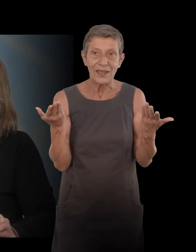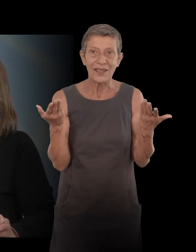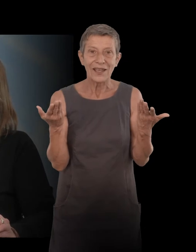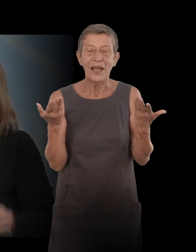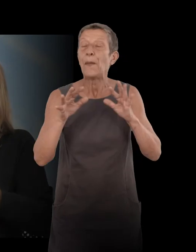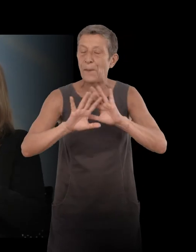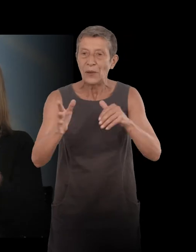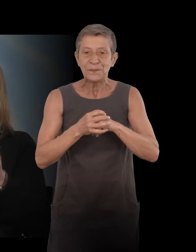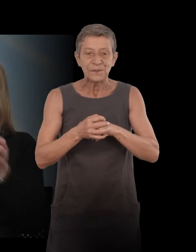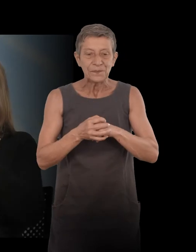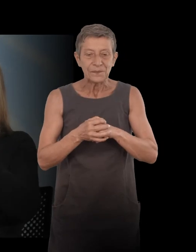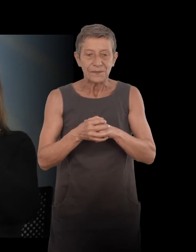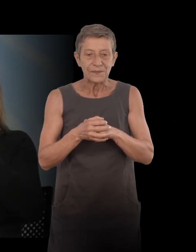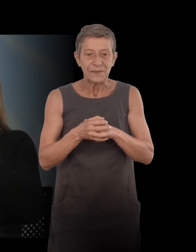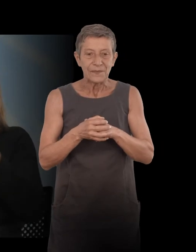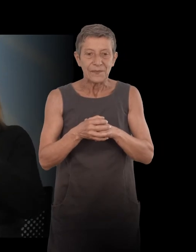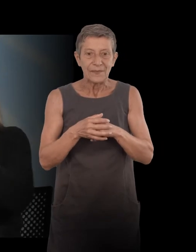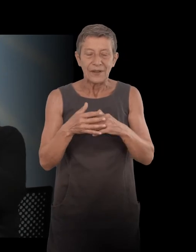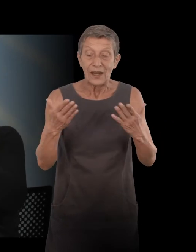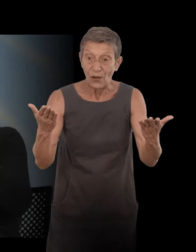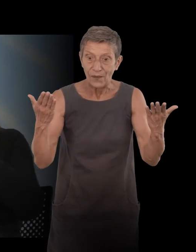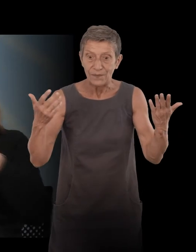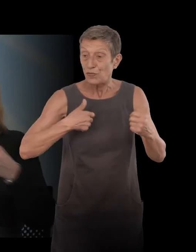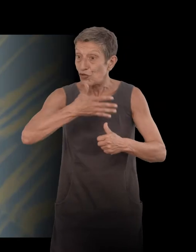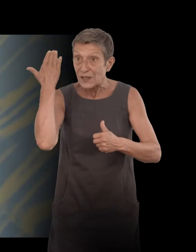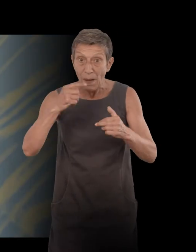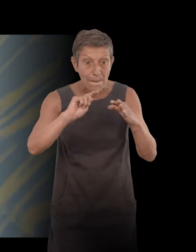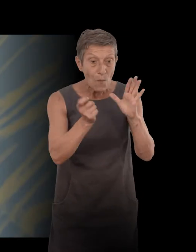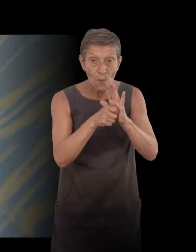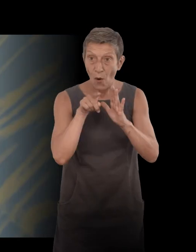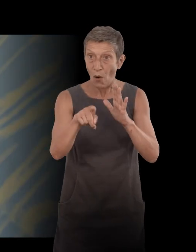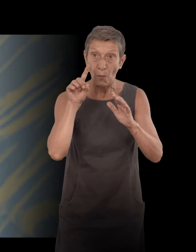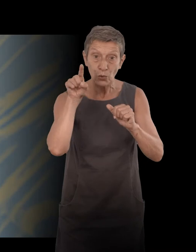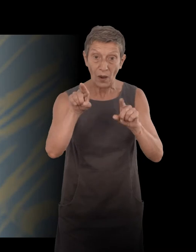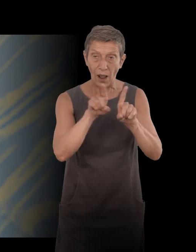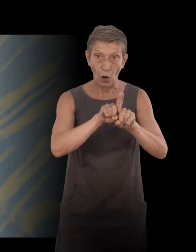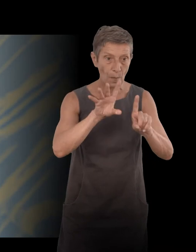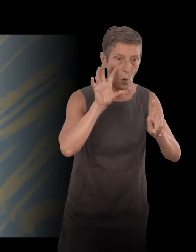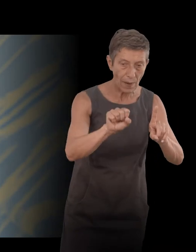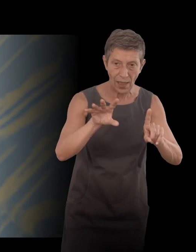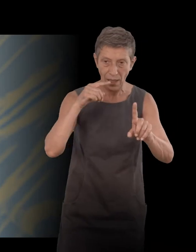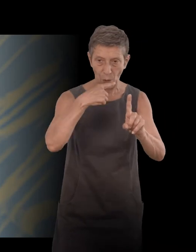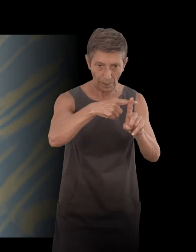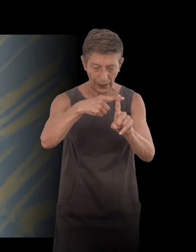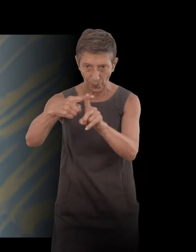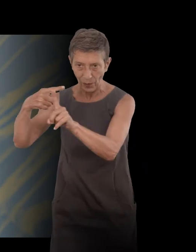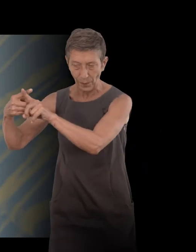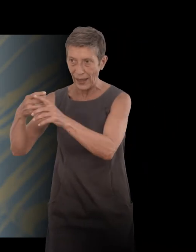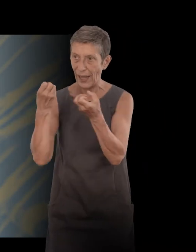Et donc, c'est des espèces de... Alors, je ne pas s'il des fards ou des guides ou des repères, choses qui... Ou des fétiches, non